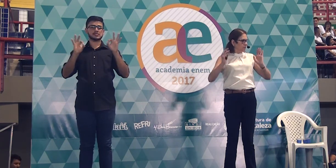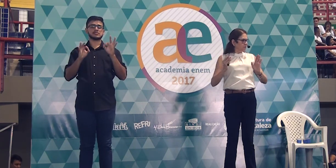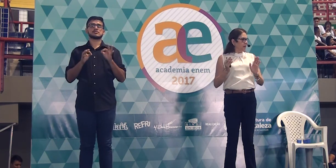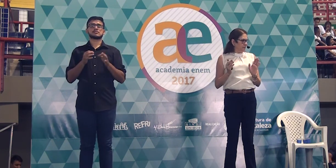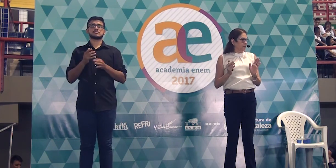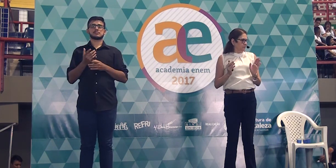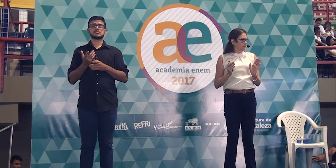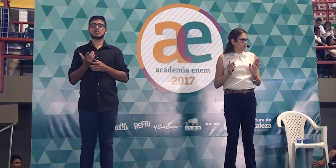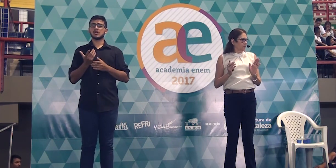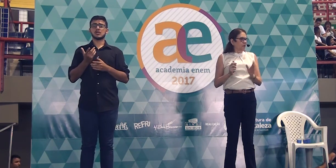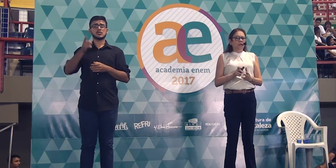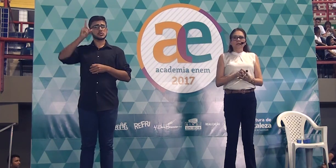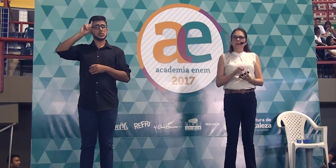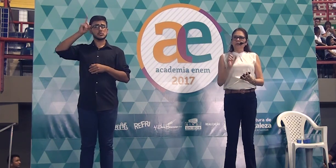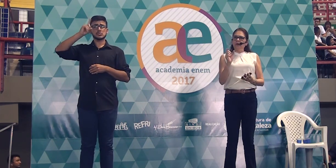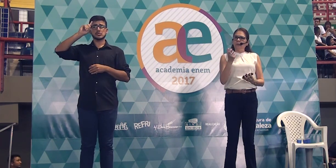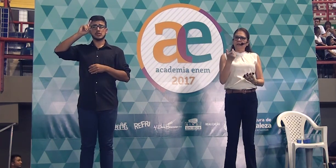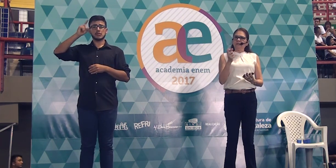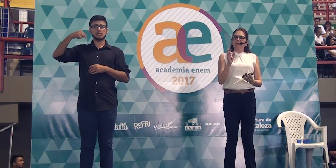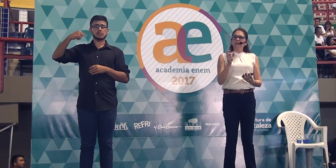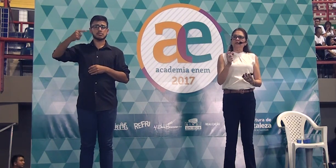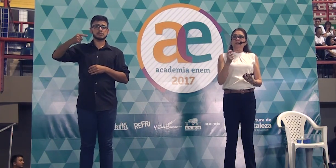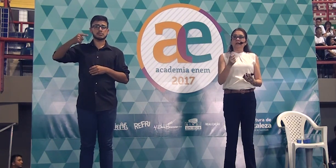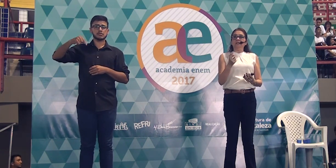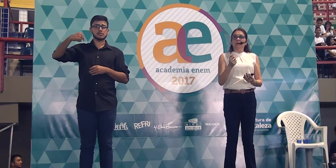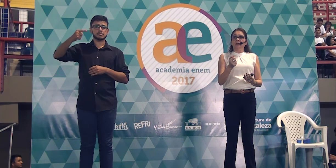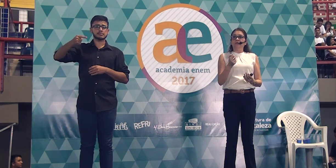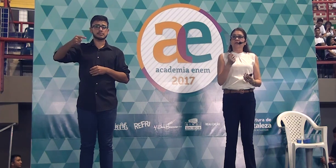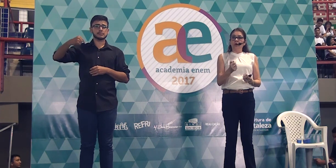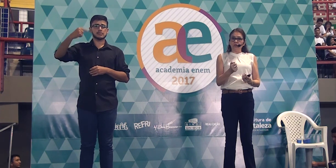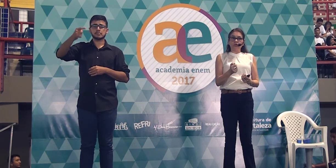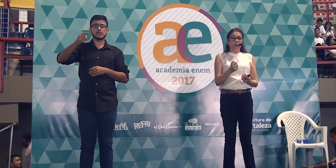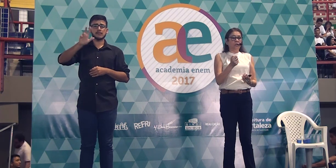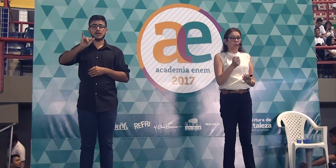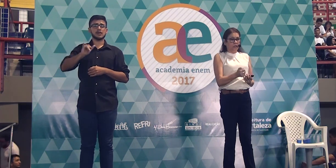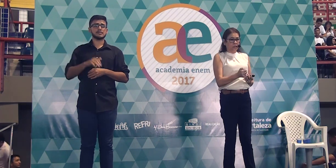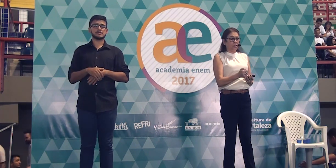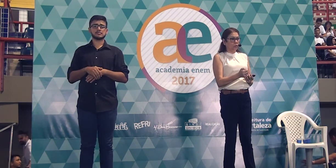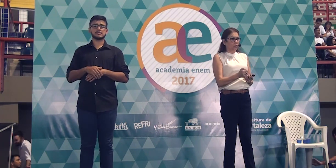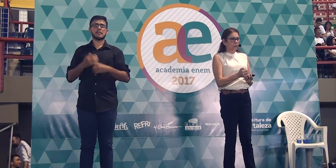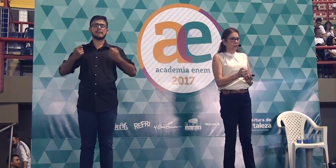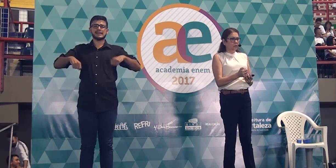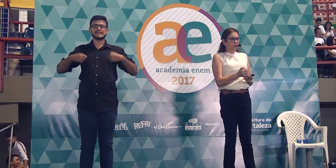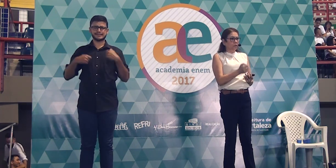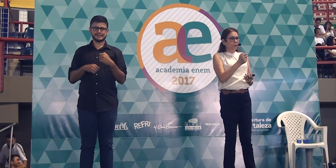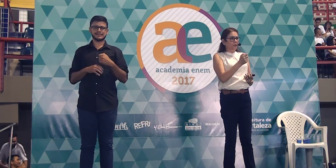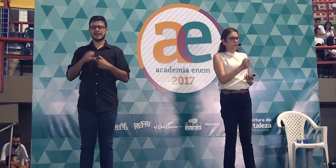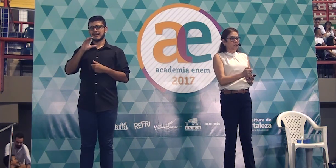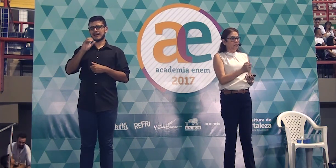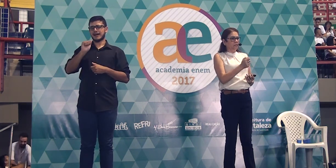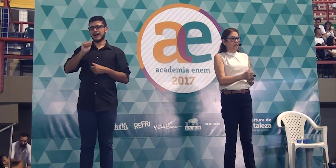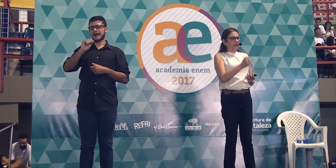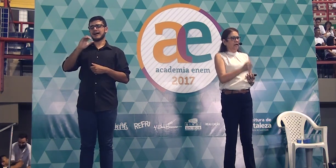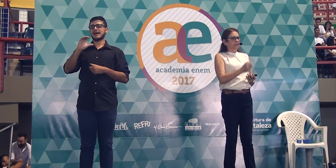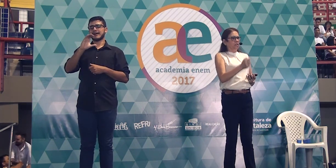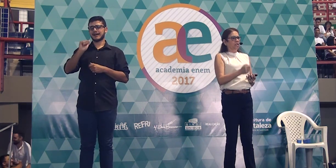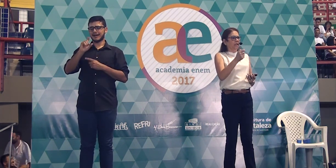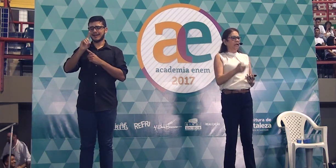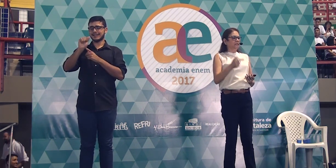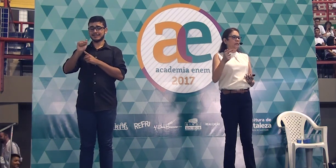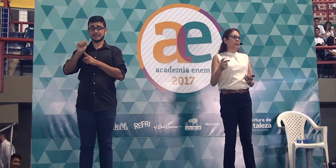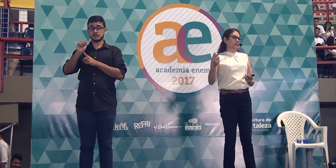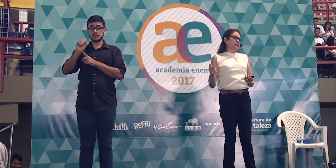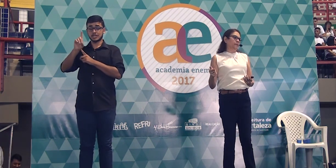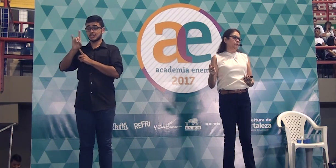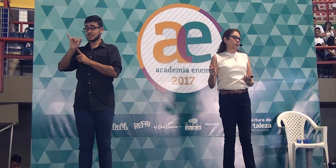de que os dias passam. Então, eu não preciso desse reforço linguístico. Eu não preciso dizer a cada